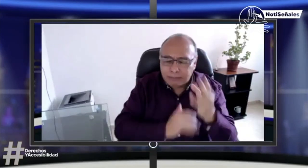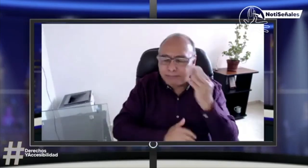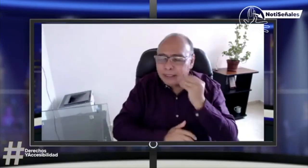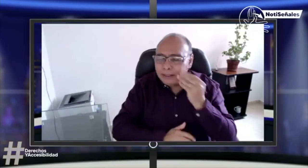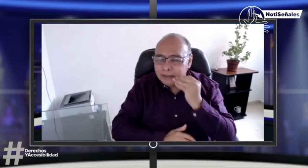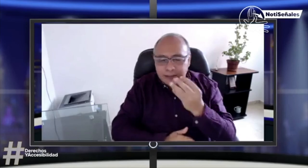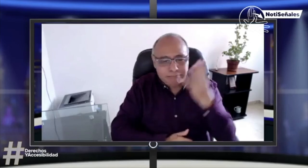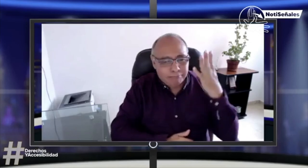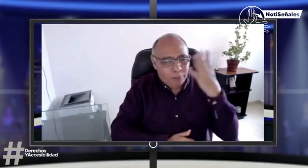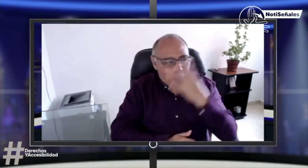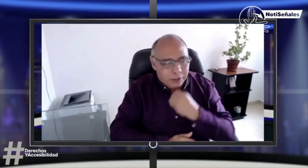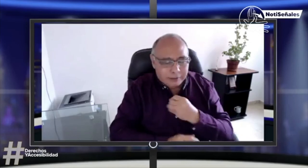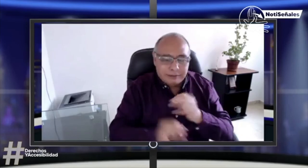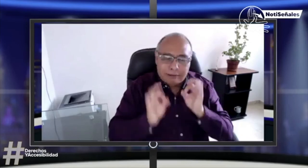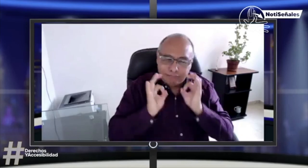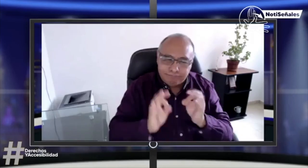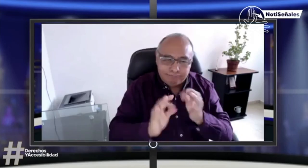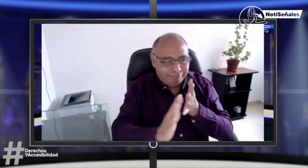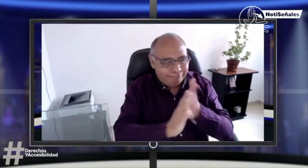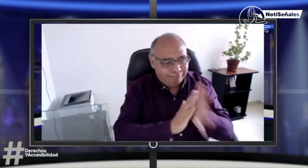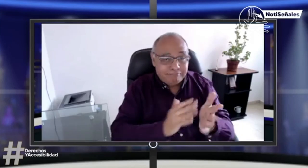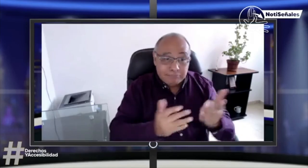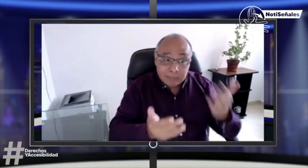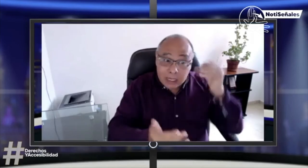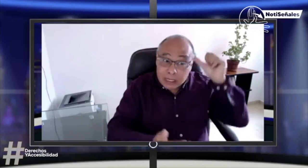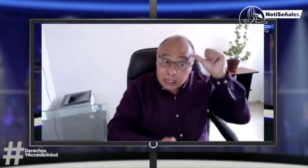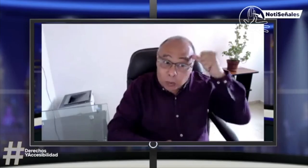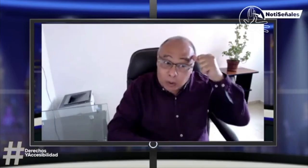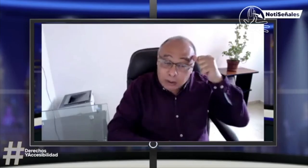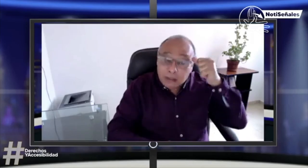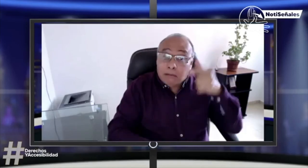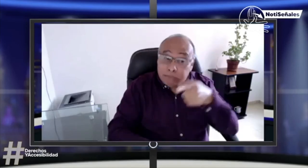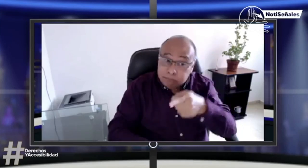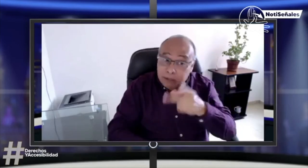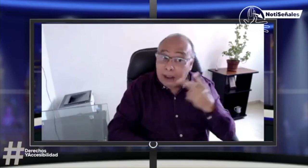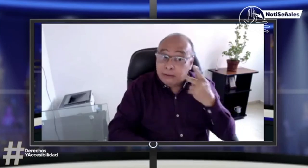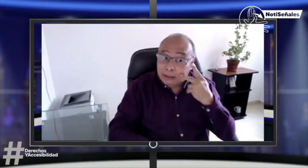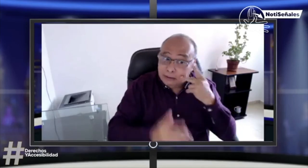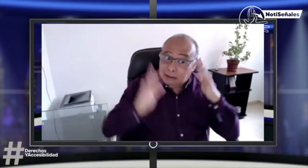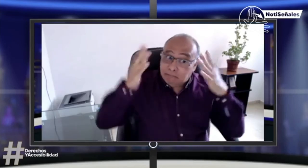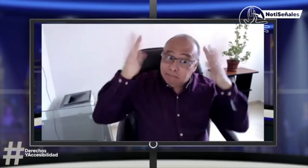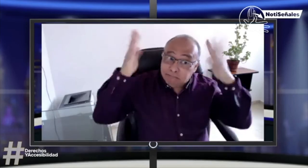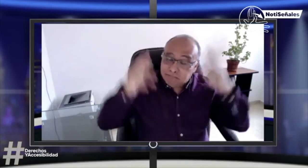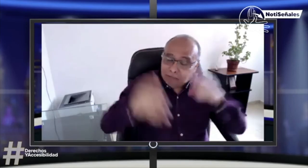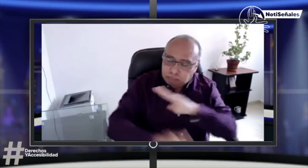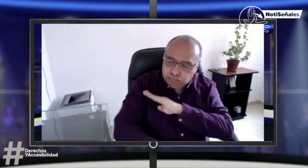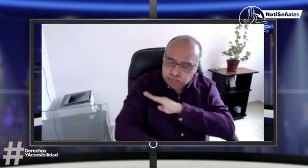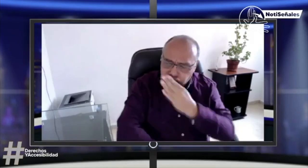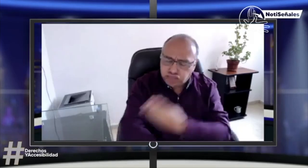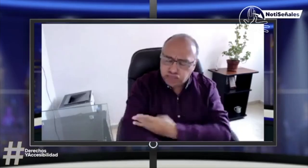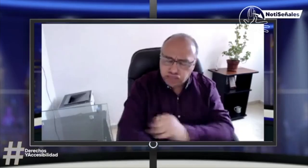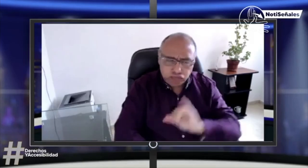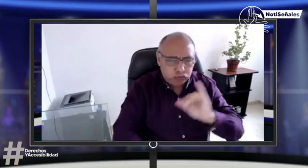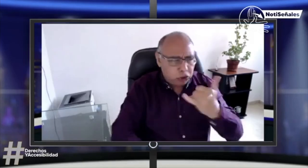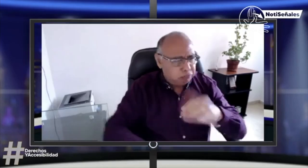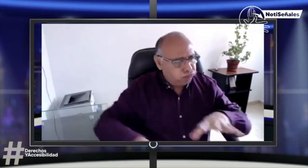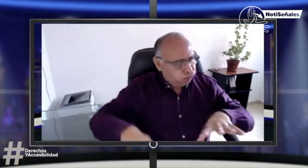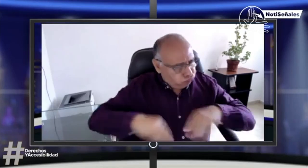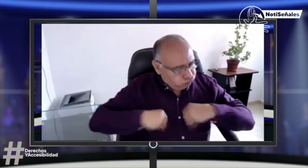funcionario de esta entidad para hablar con ellos. Gracias por tu experiencia, Caterine. Lo que nos cuentas es maravilloso, lo que